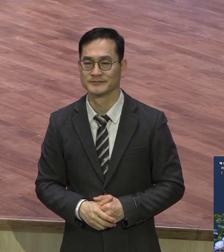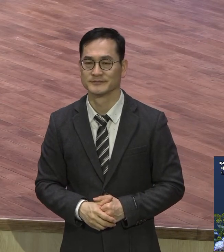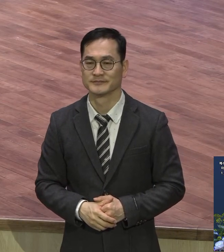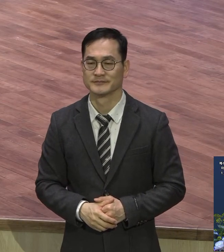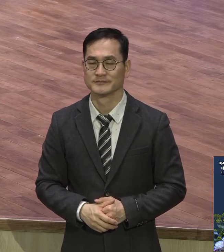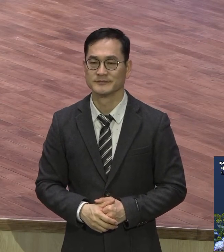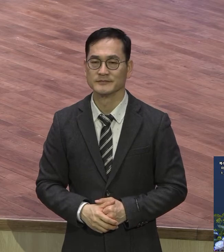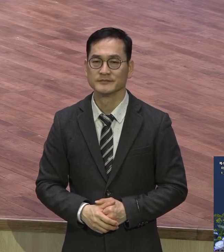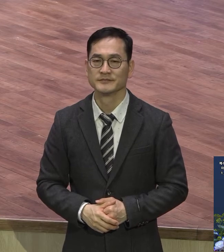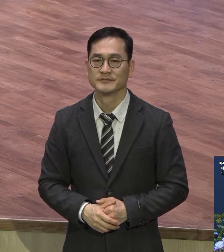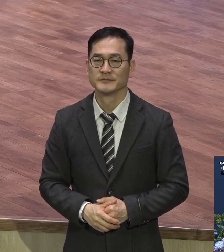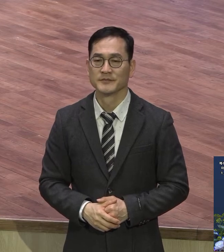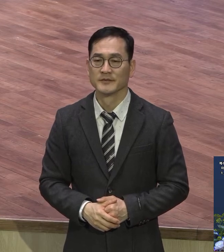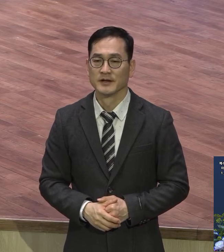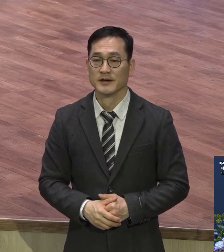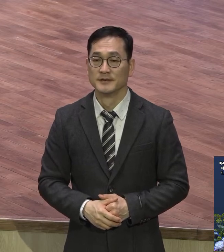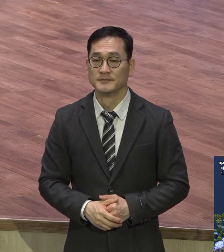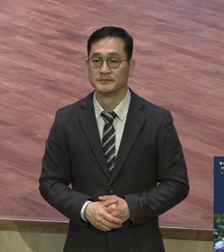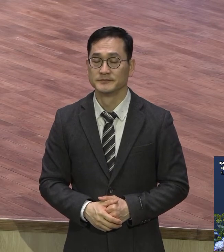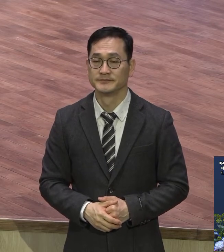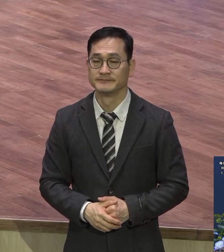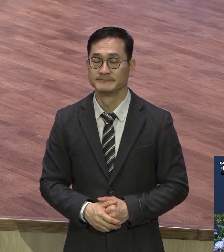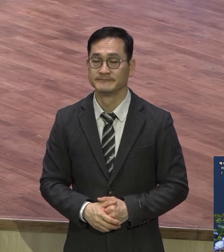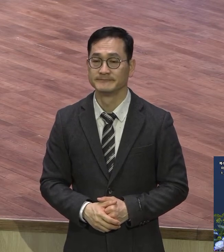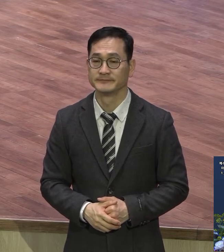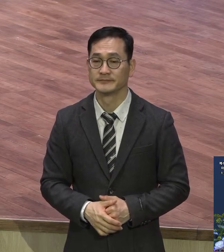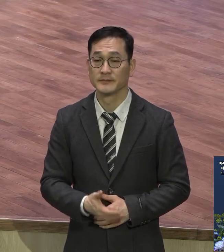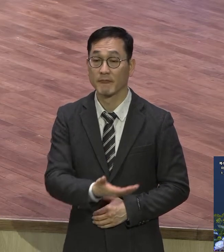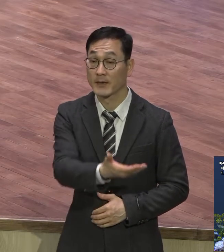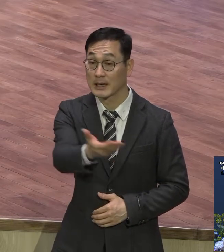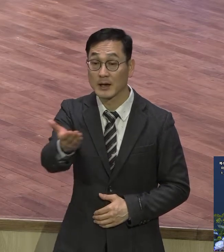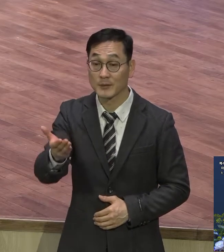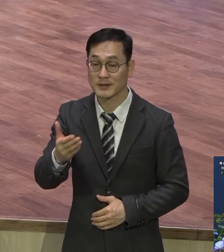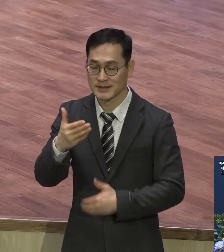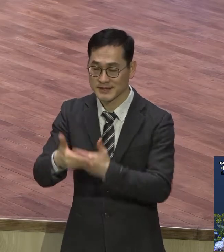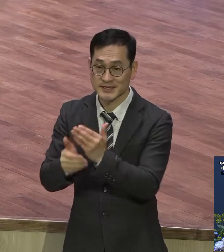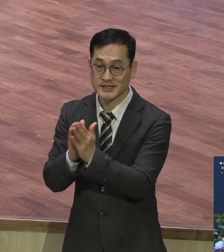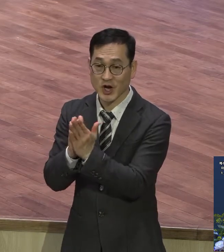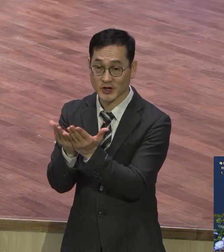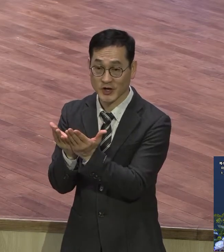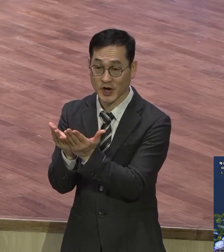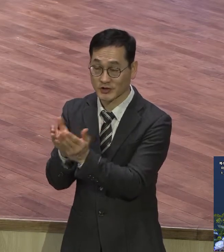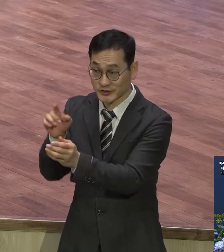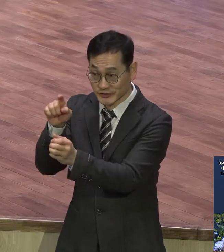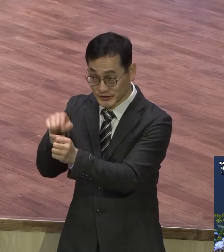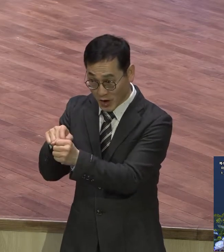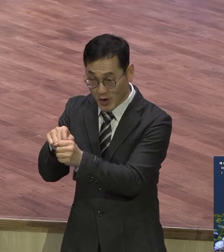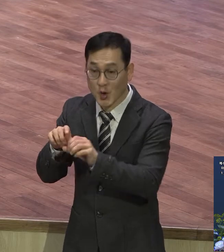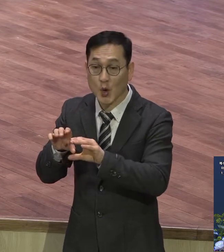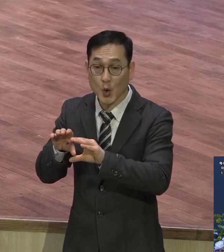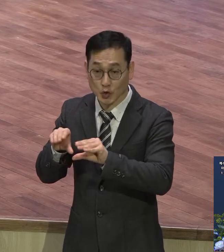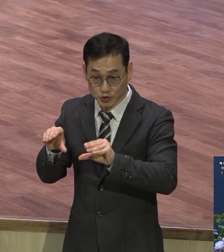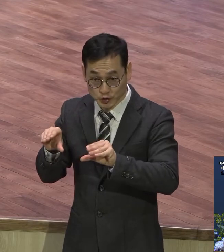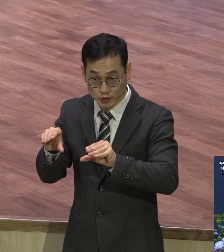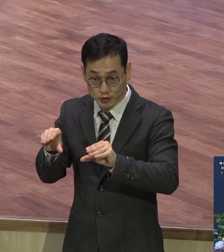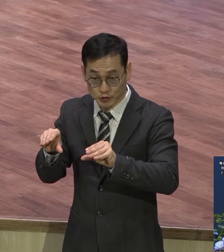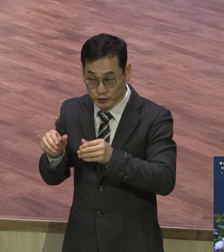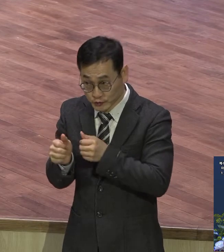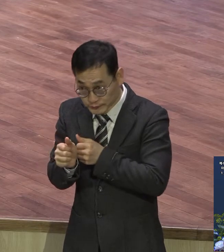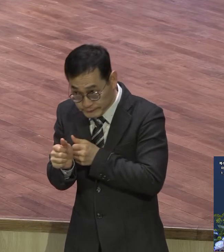영계 모든 성도들 성경적 온유의 삶을 통해서 하나님의 나라를 확장해